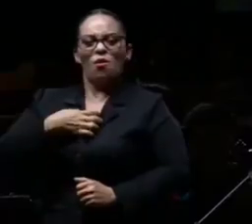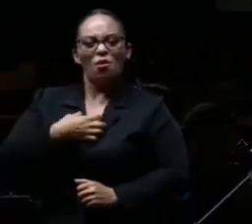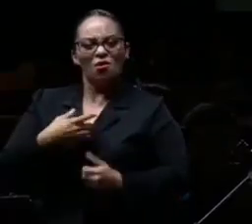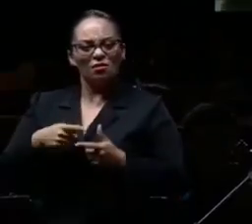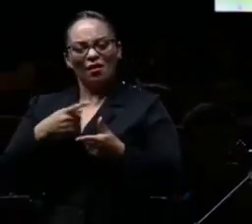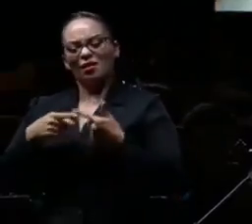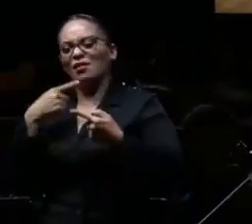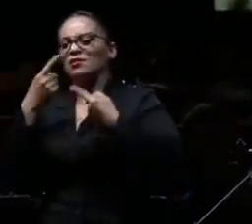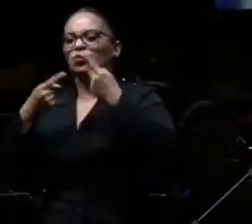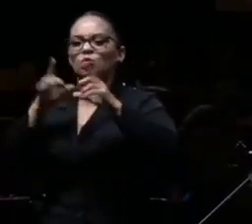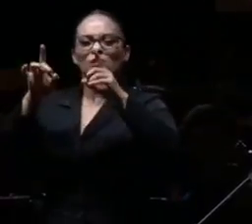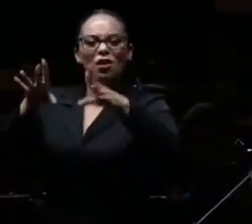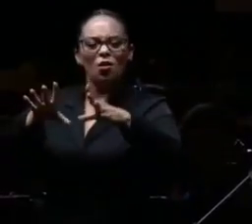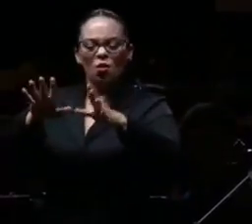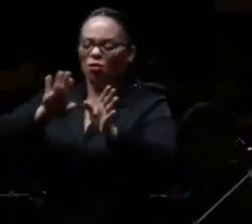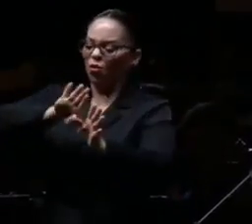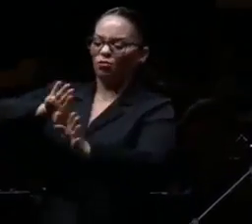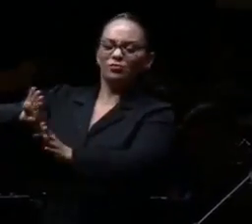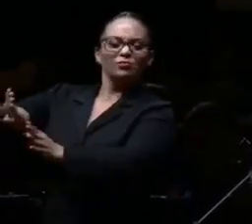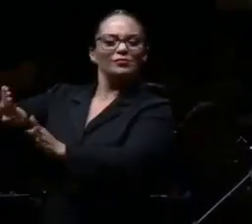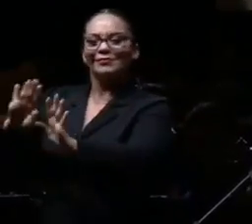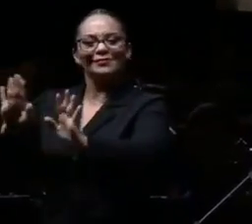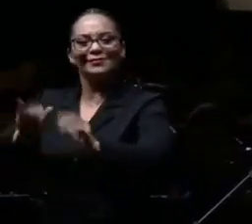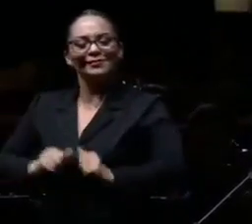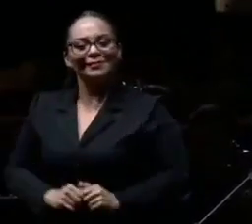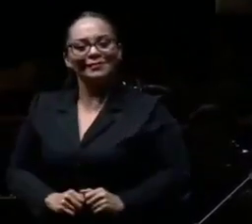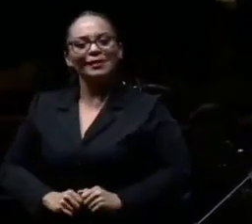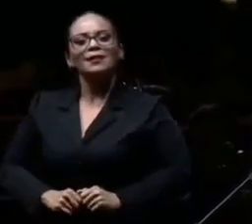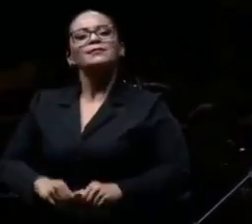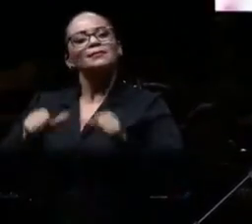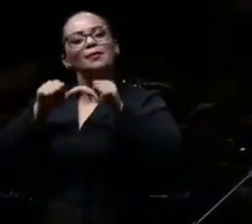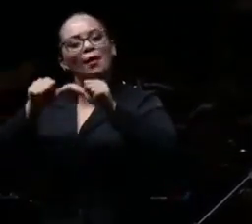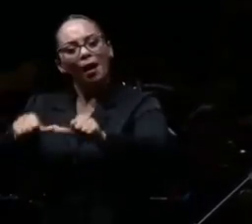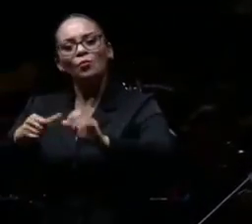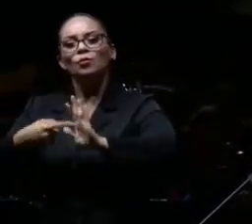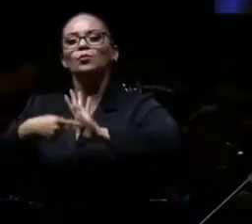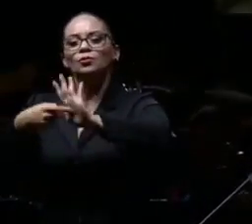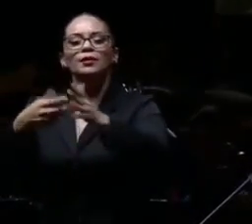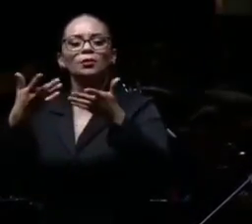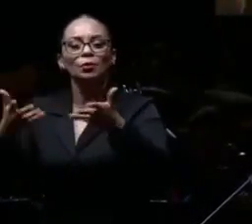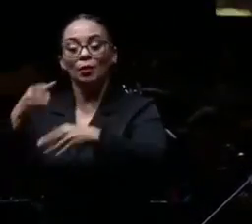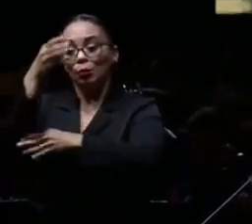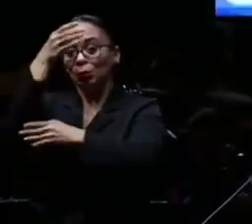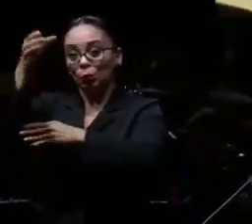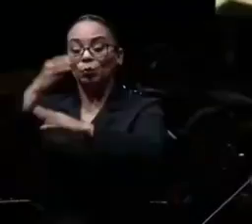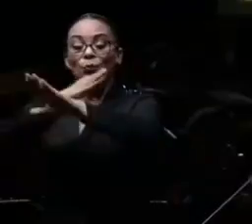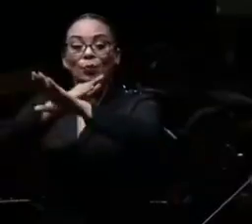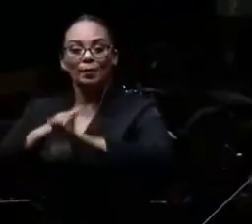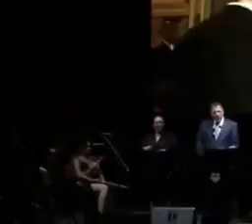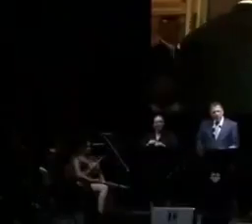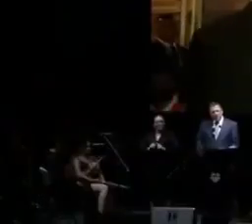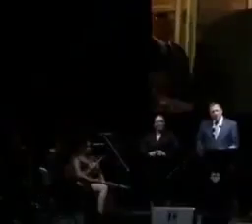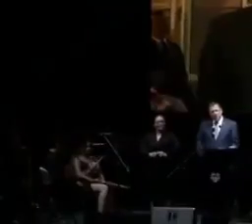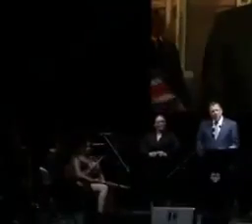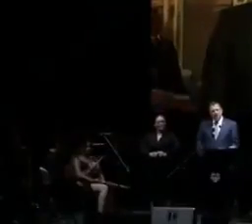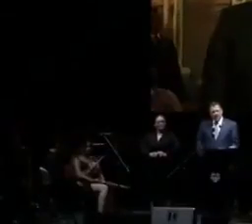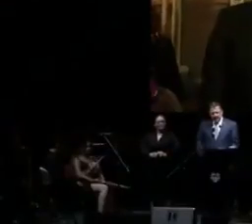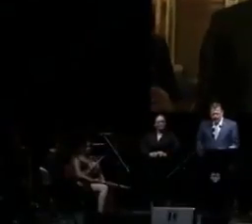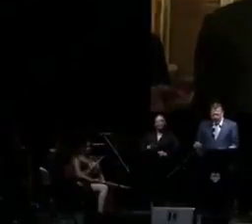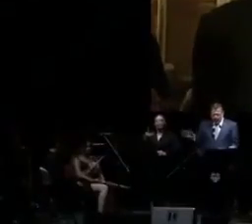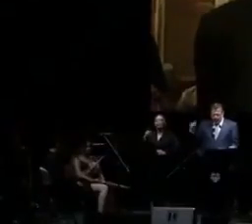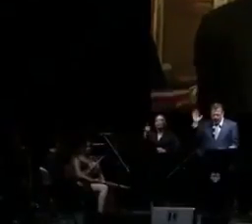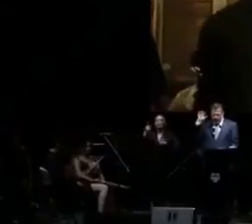discursos de odio. Sigamos demostrando que una cultura de paz no solo se